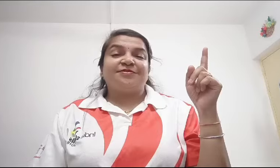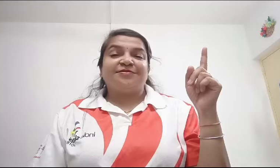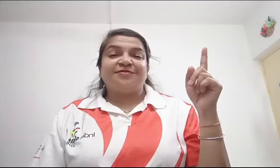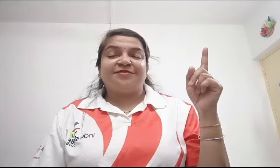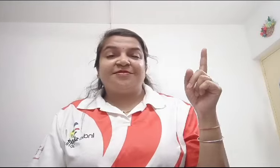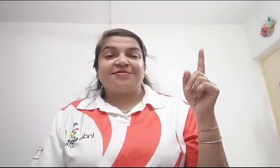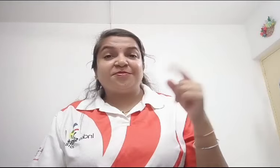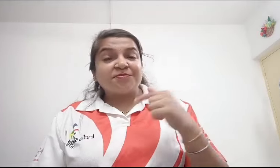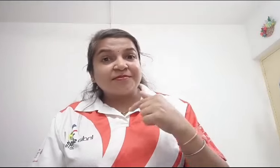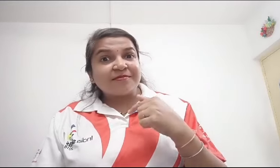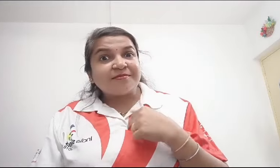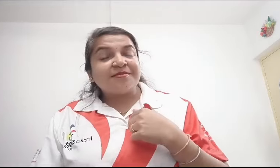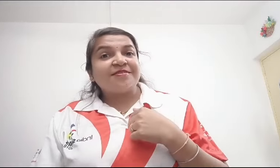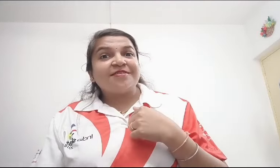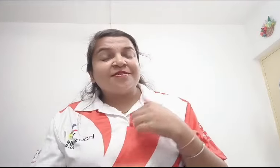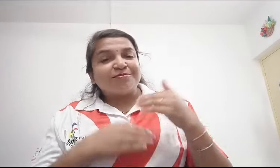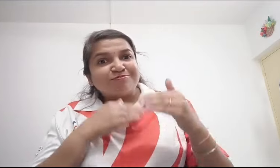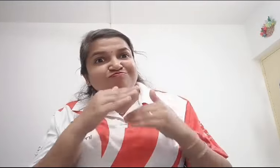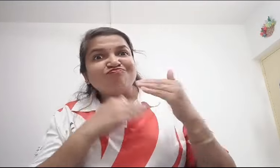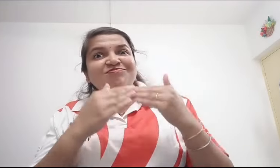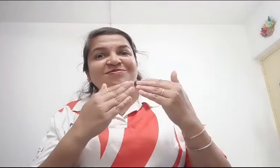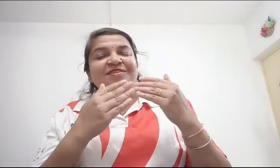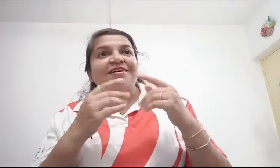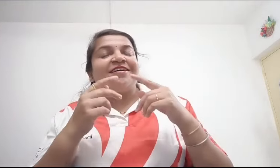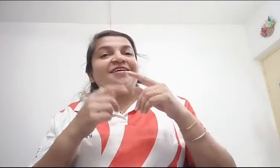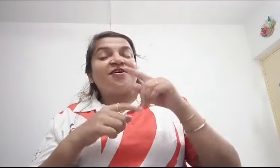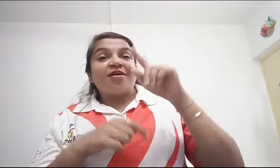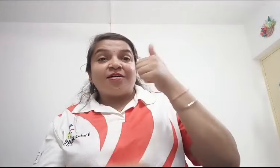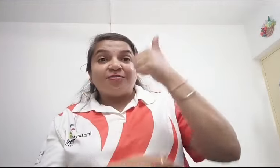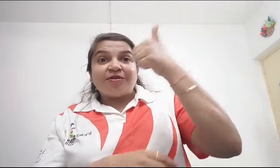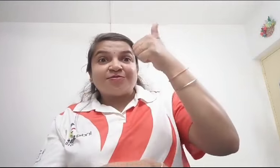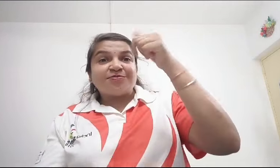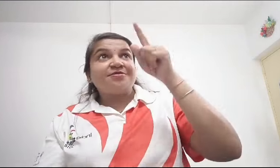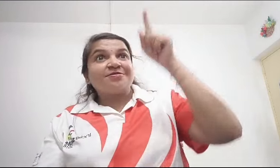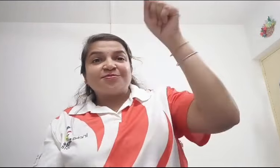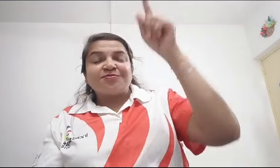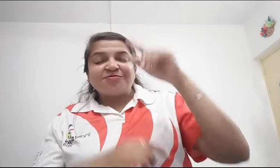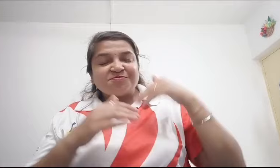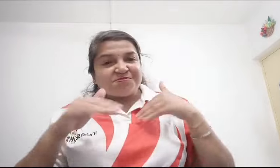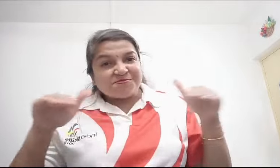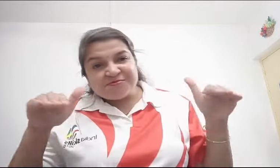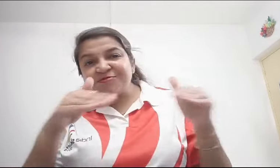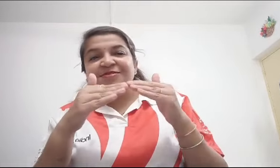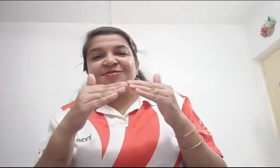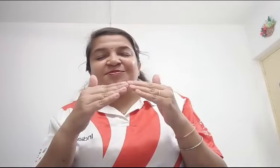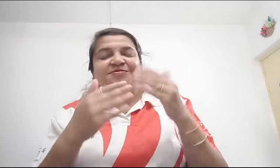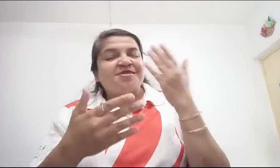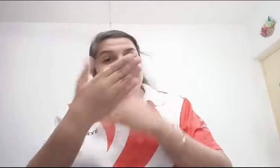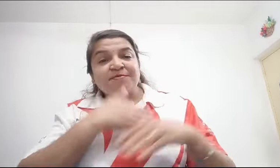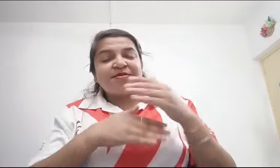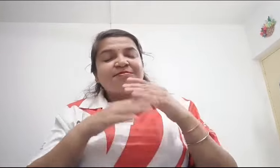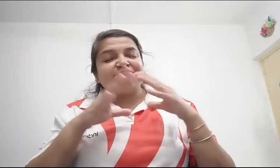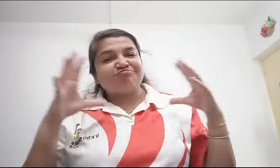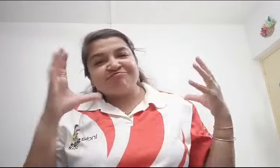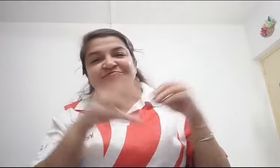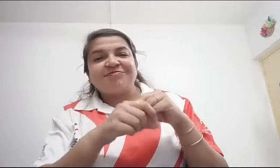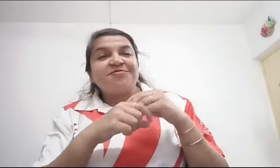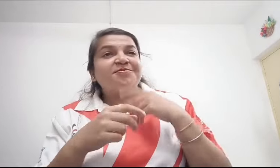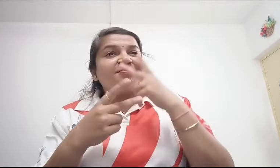प्रावड की बात है मैंने जितना महिनत किया, जितना उपर देखा, वो मुझे हासिल किया